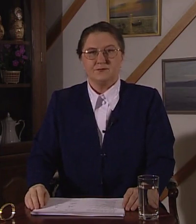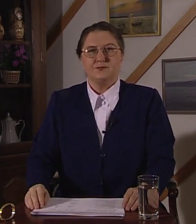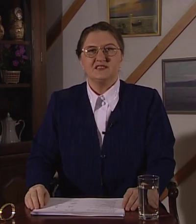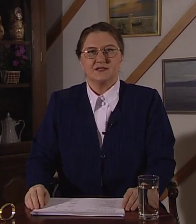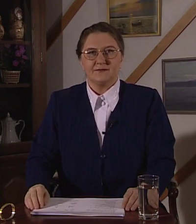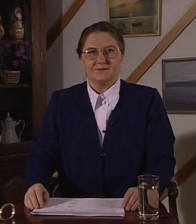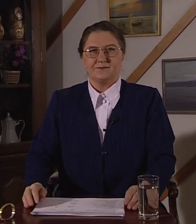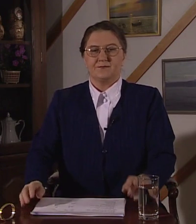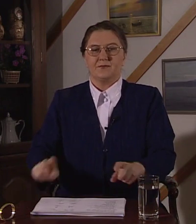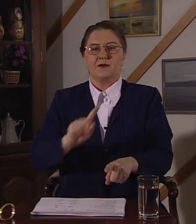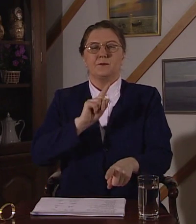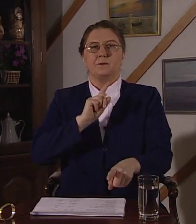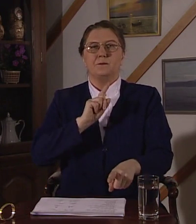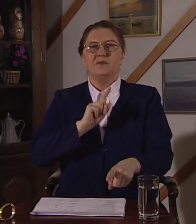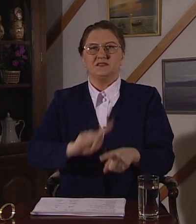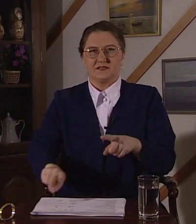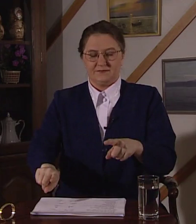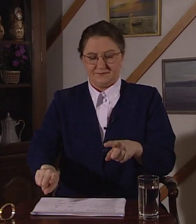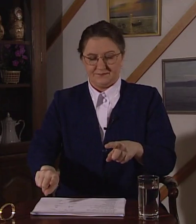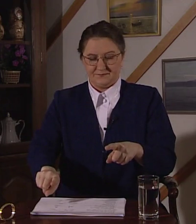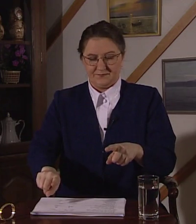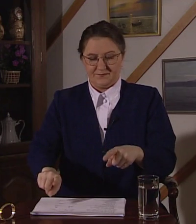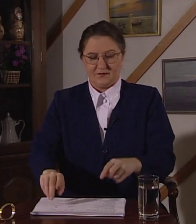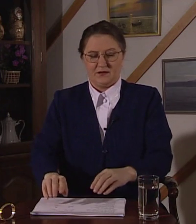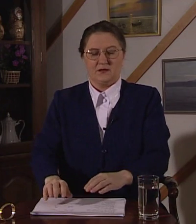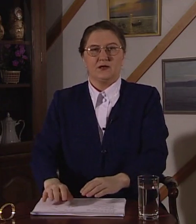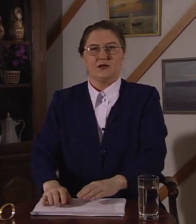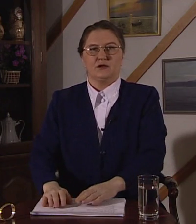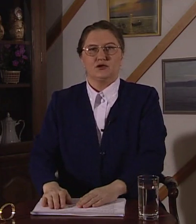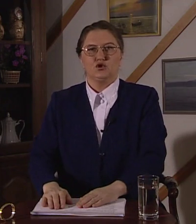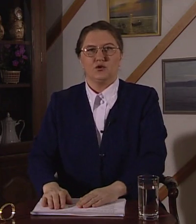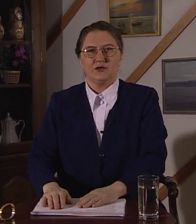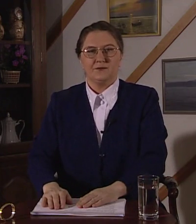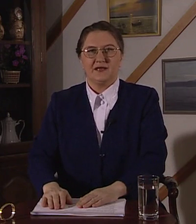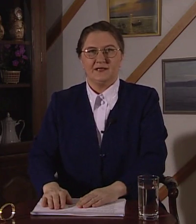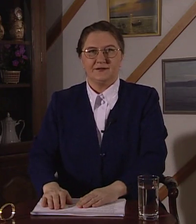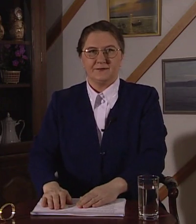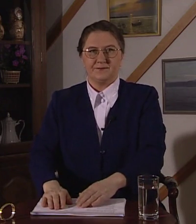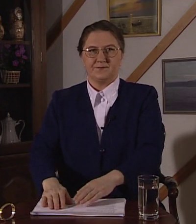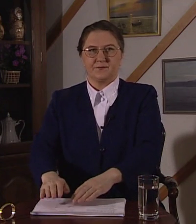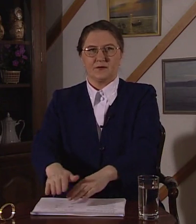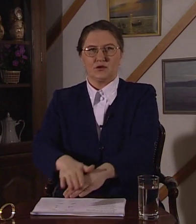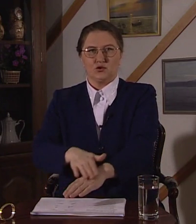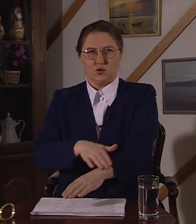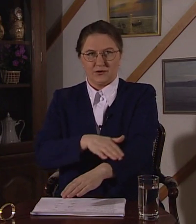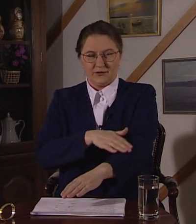Быстро. Быстро. Долго. Медленно. Долго.